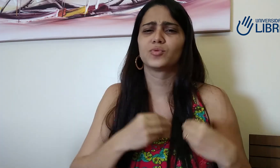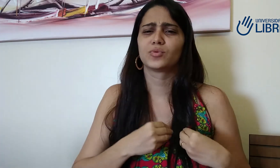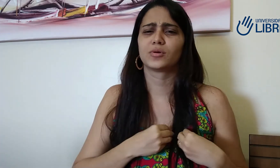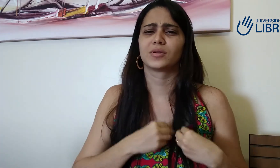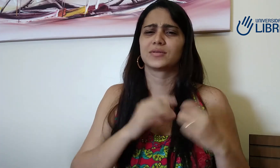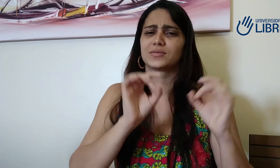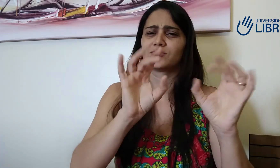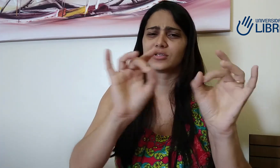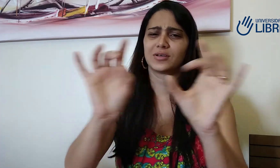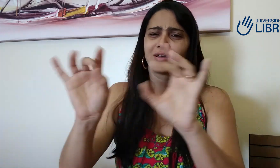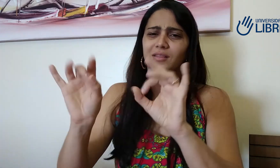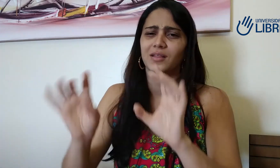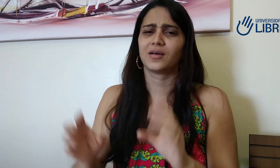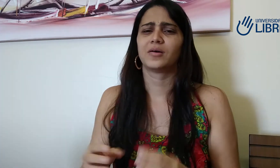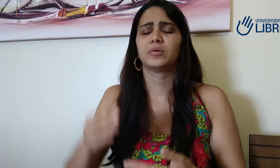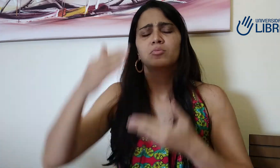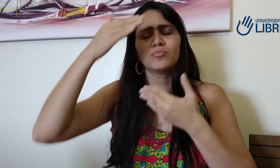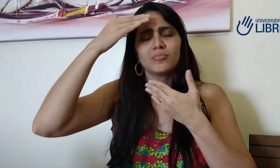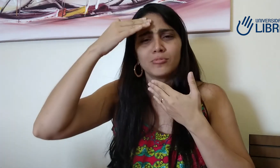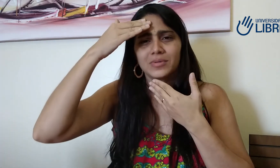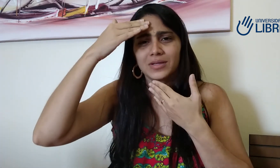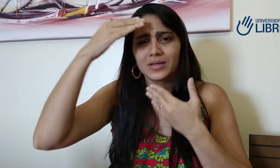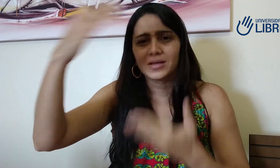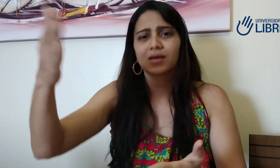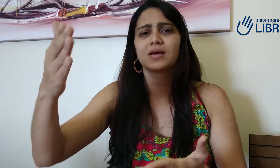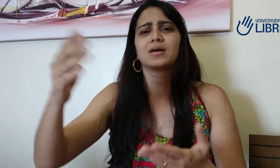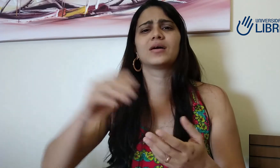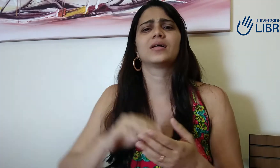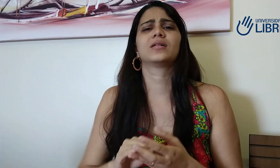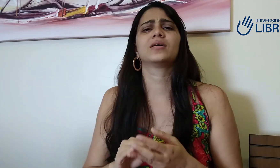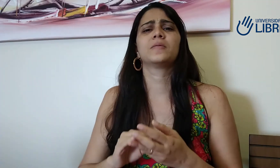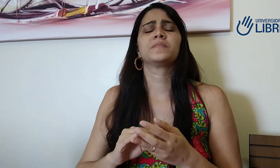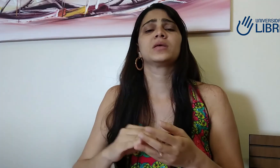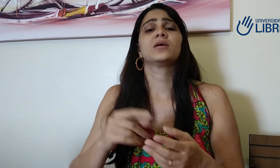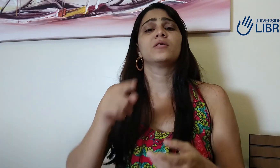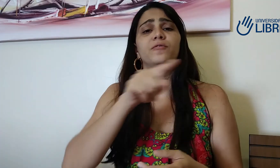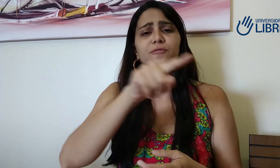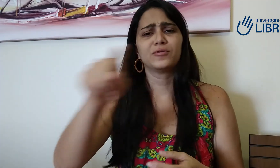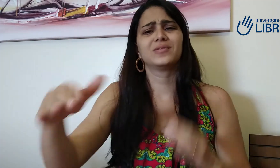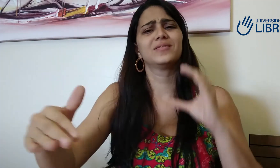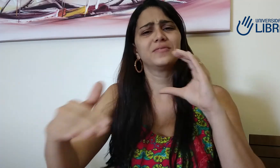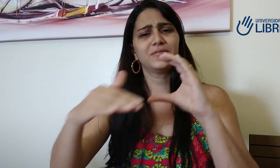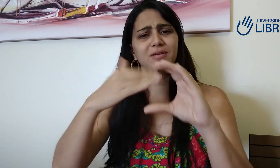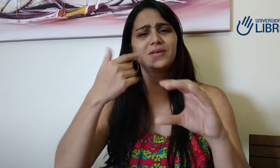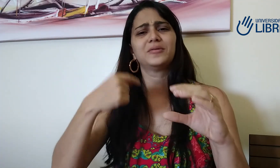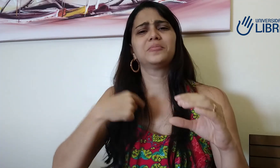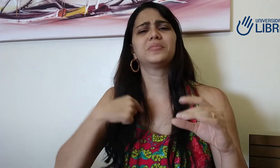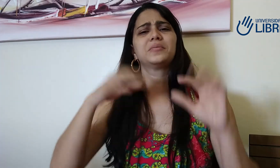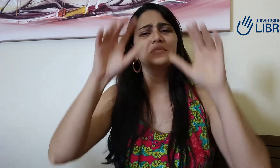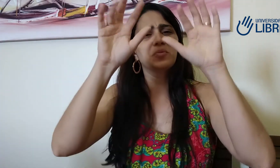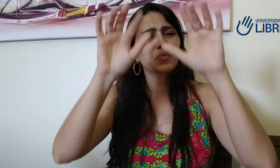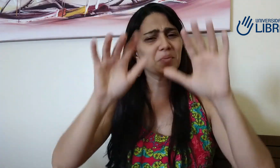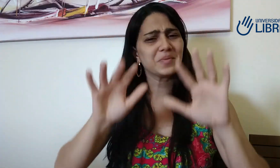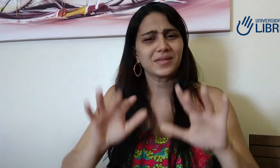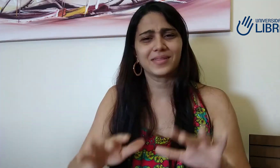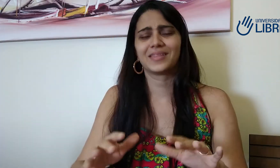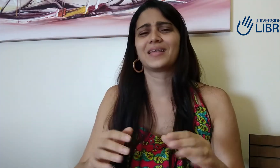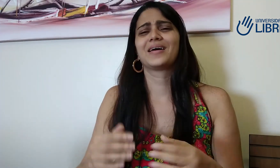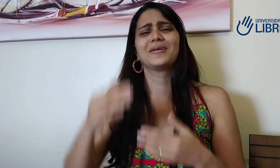E, um beijo, né, pra todos vocês, no coração. Obrigada mesmo, muito,